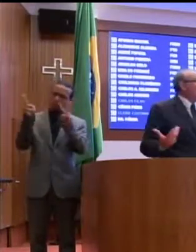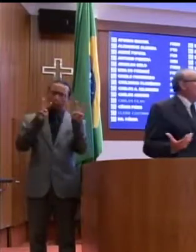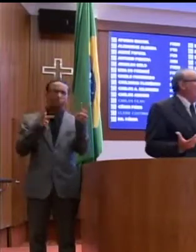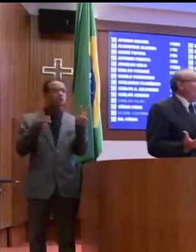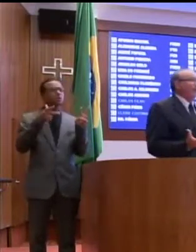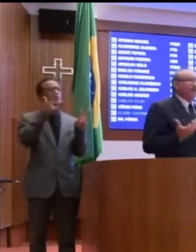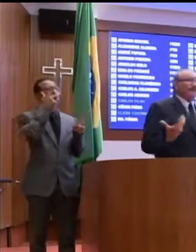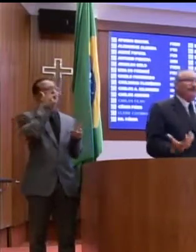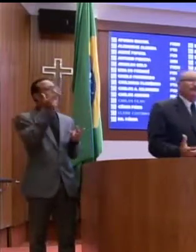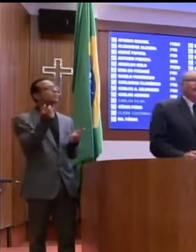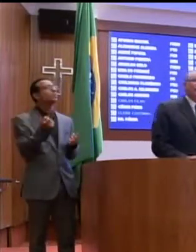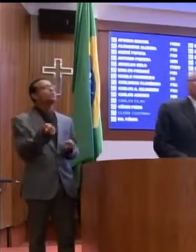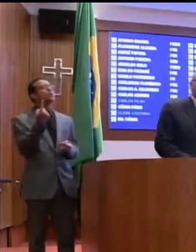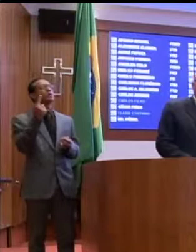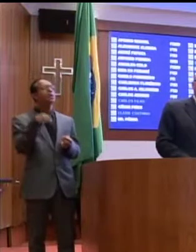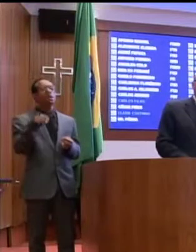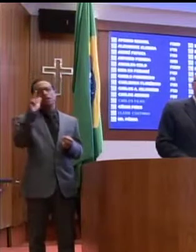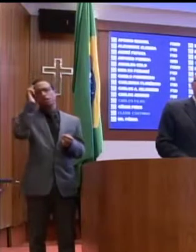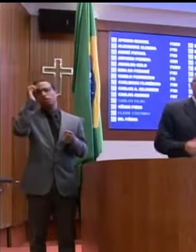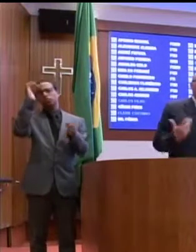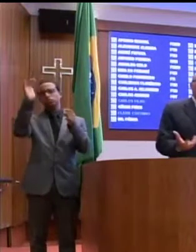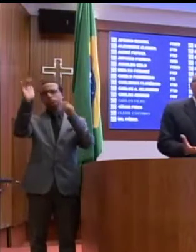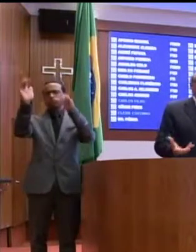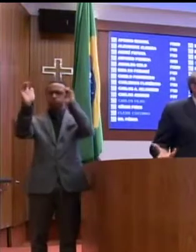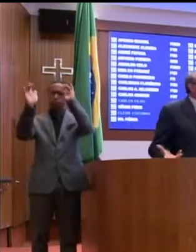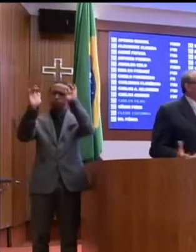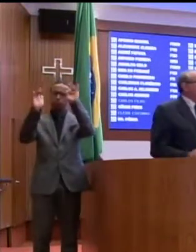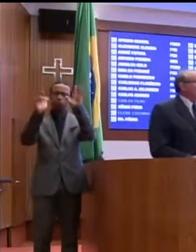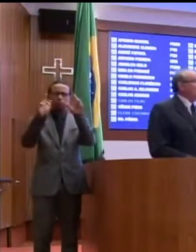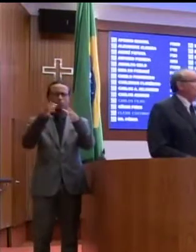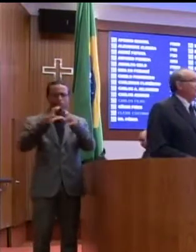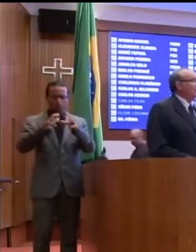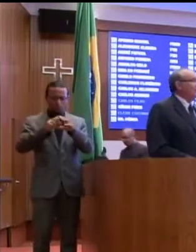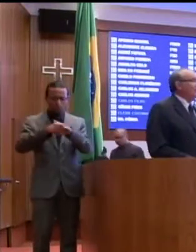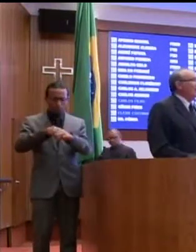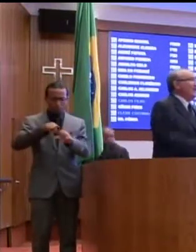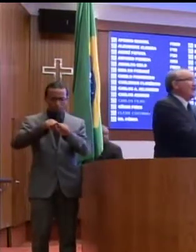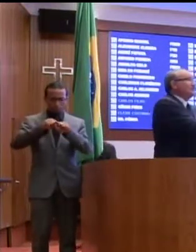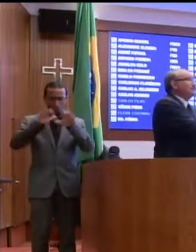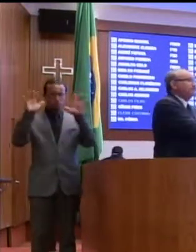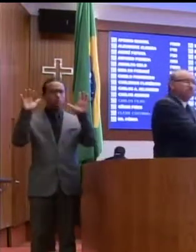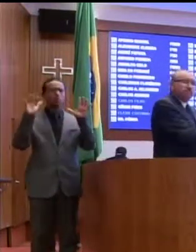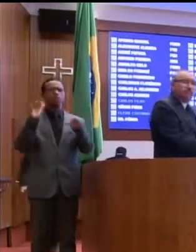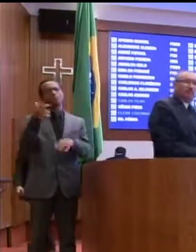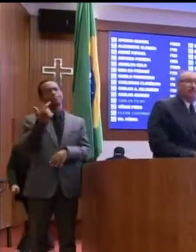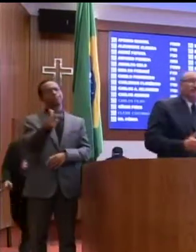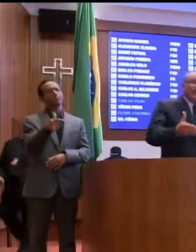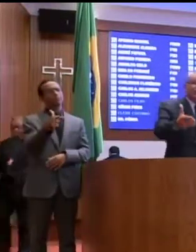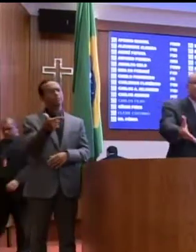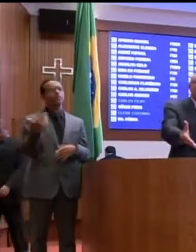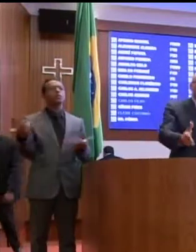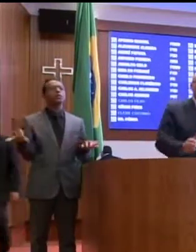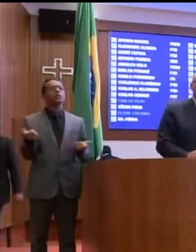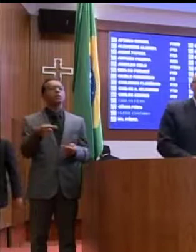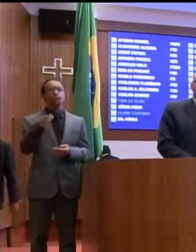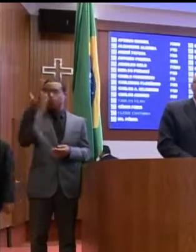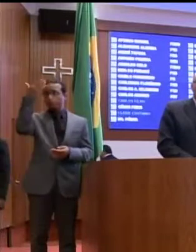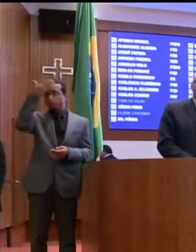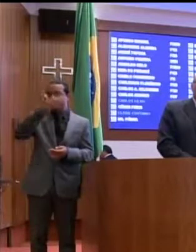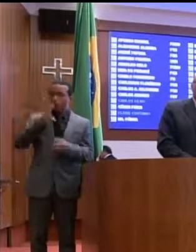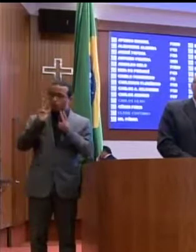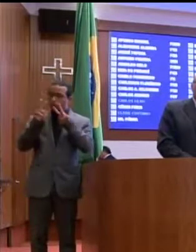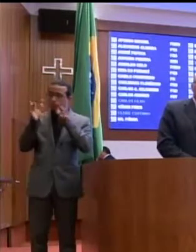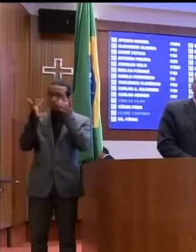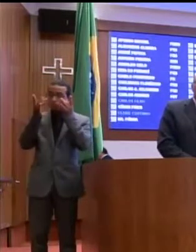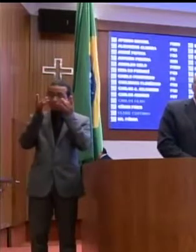processo de ilusão de um mágico, isso não existe. Quem há de contestar o que estava